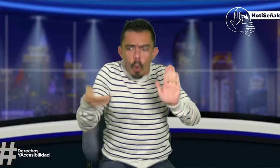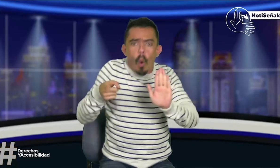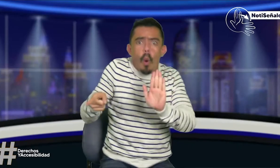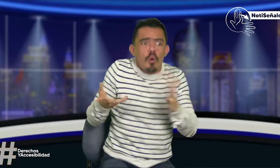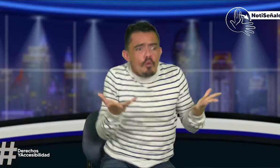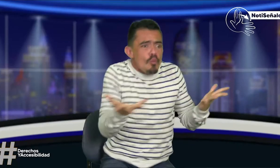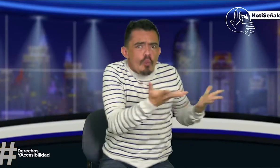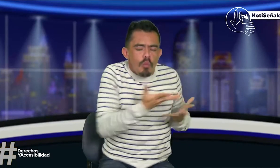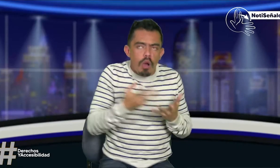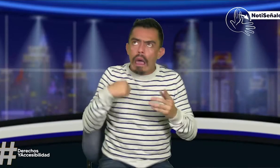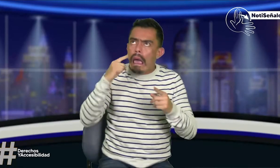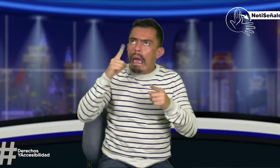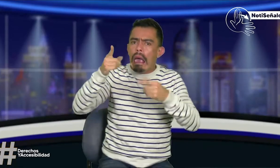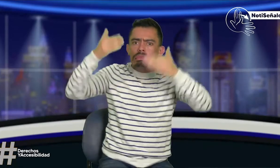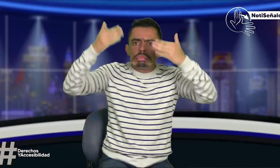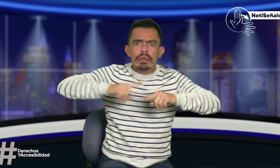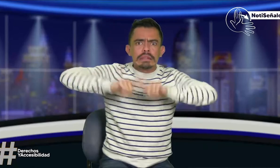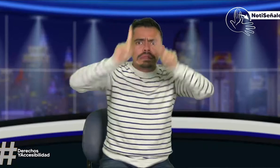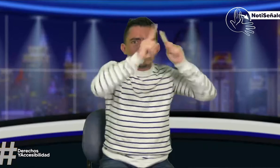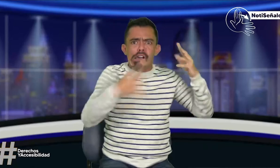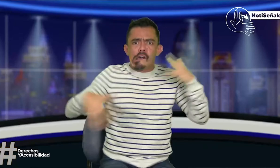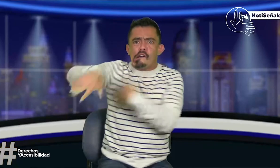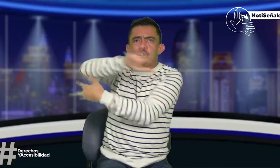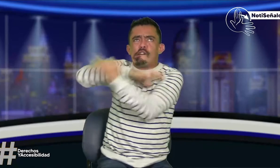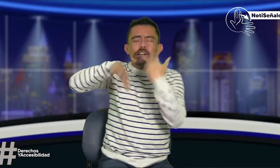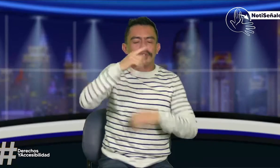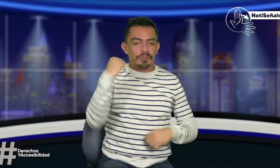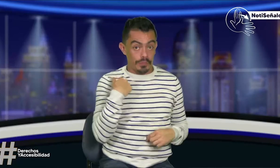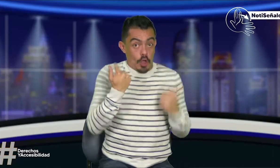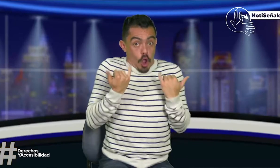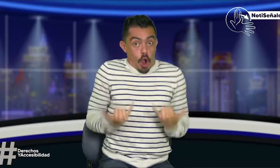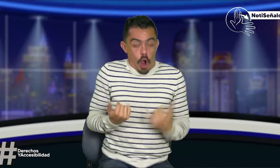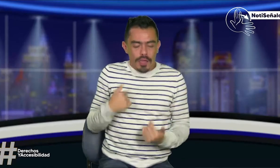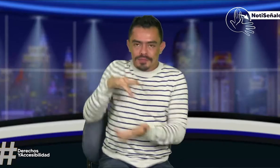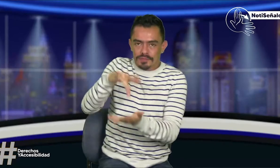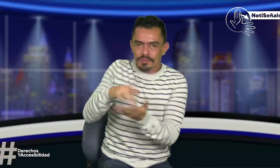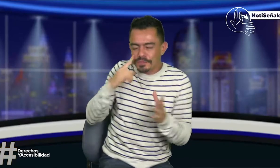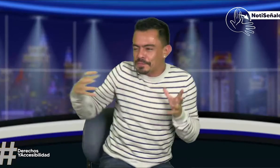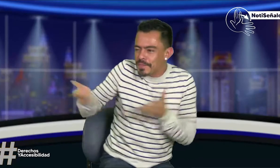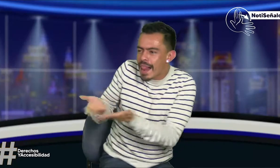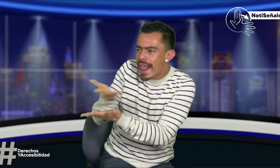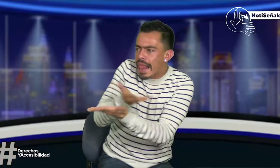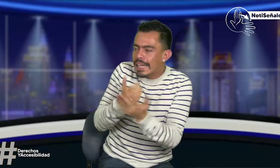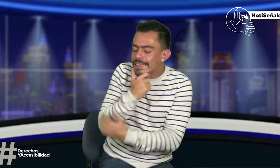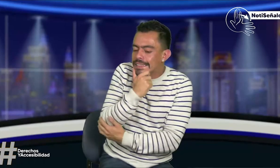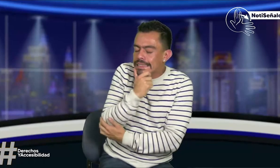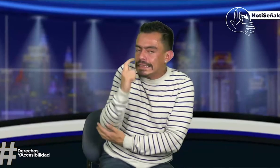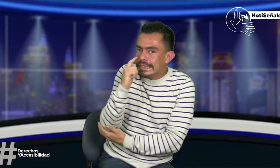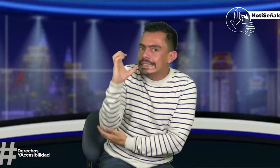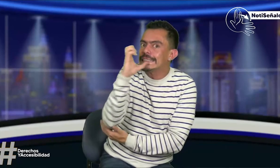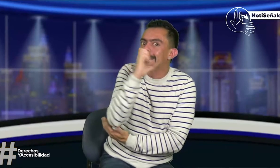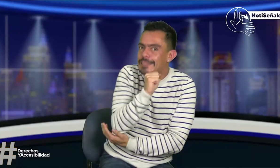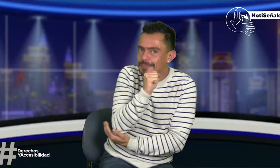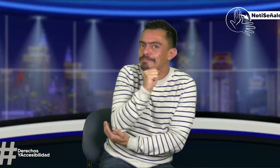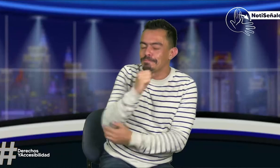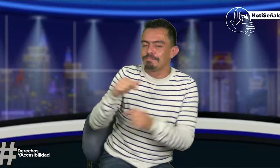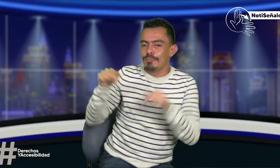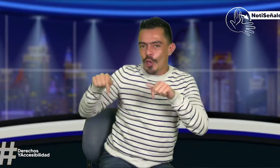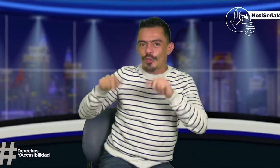importante este tema de política pública. Porque, pues, hay un desorden. Digamos que yo estuve participando y me di